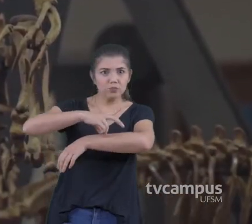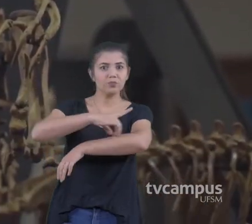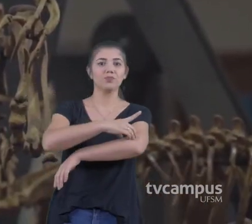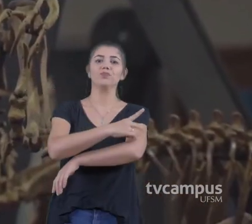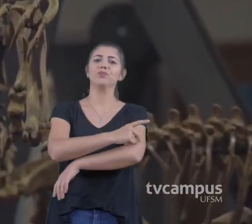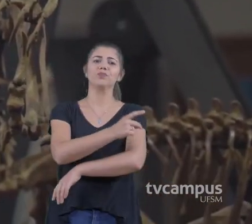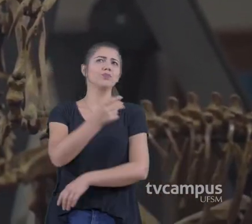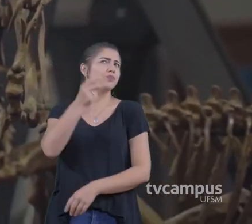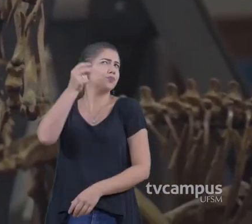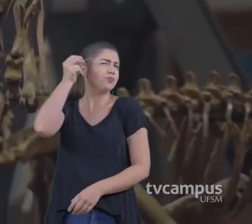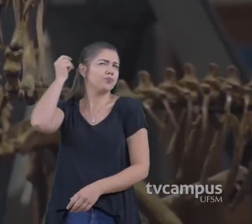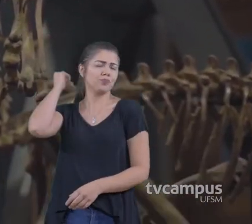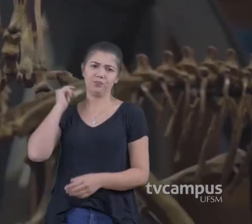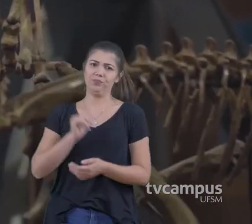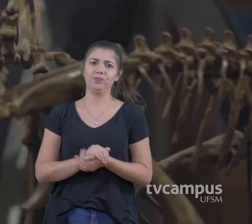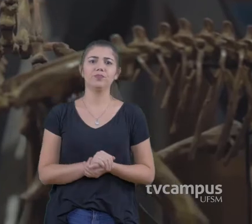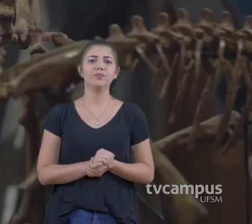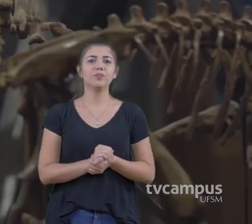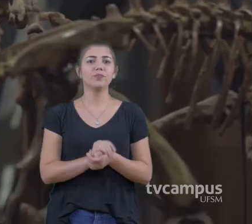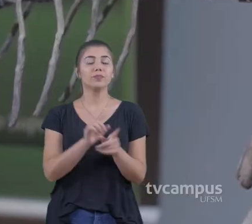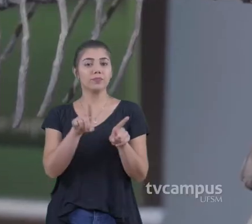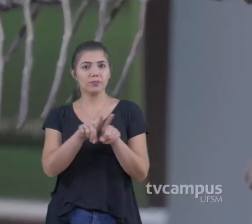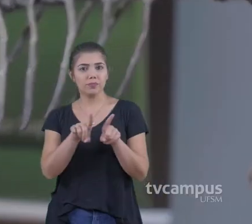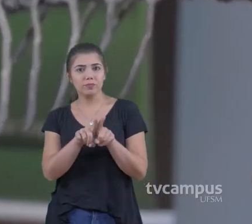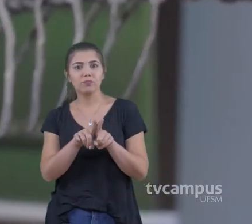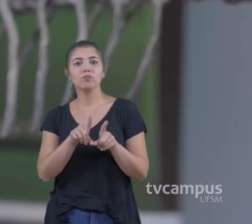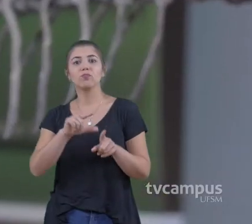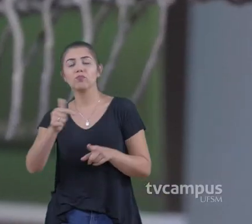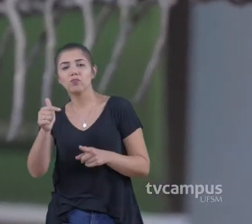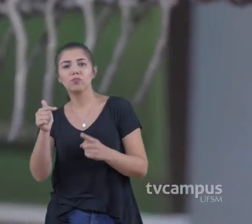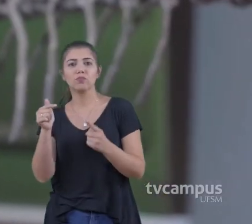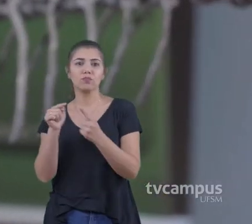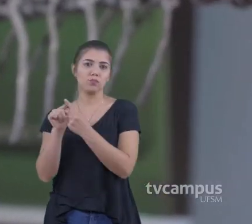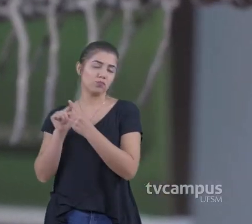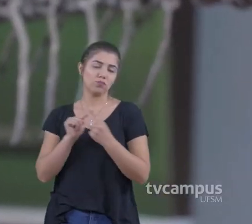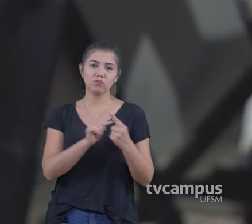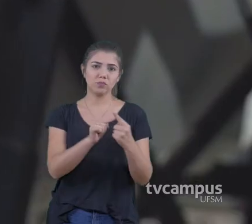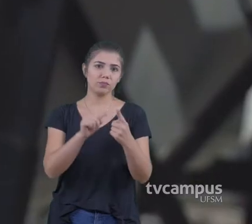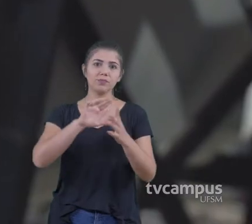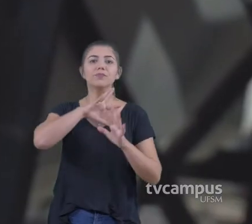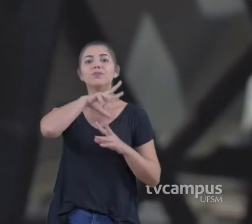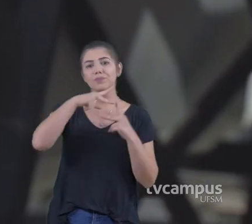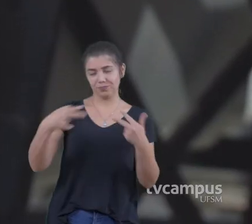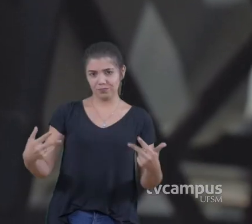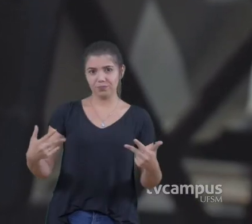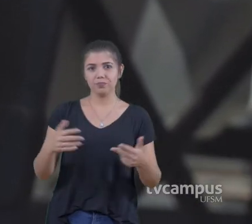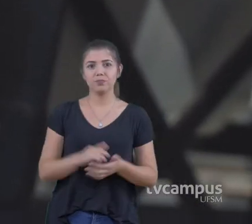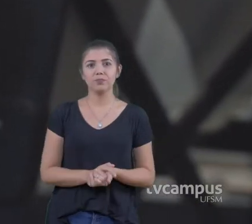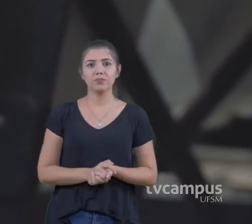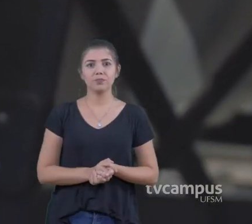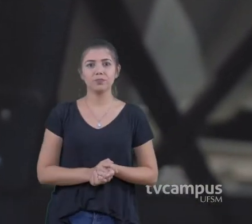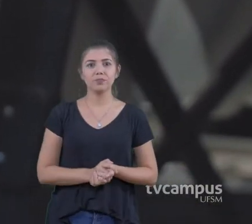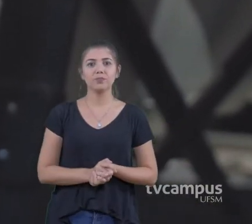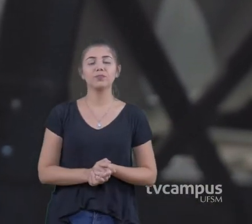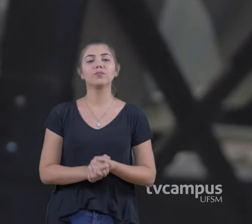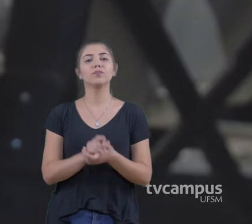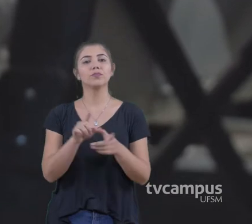alguns que são os dinossauros mais antigos do mundo Os primeiros a pisarem no planeta E toda uma série de outros animais que conviveram com